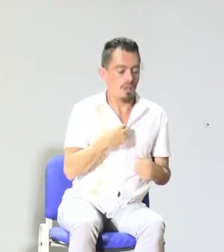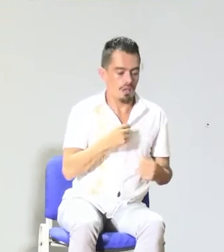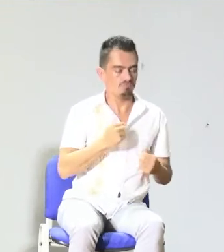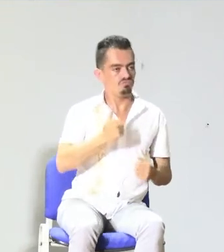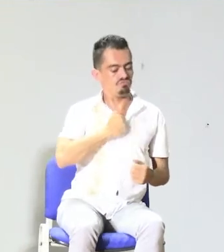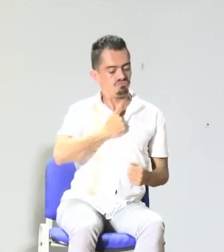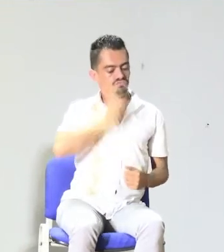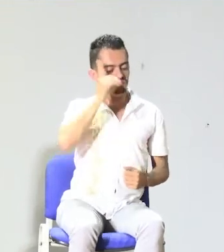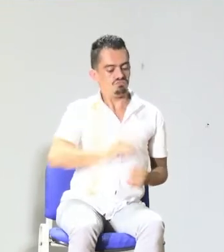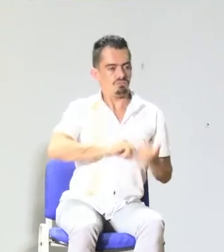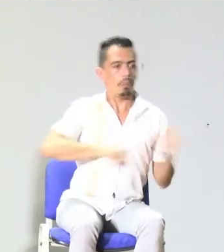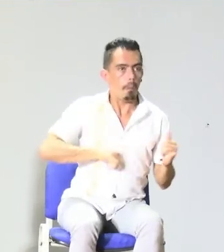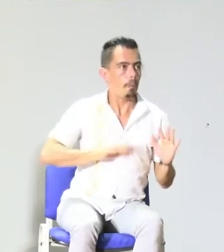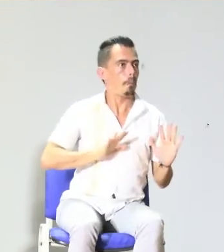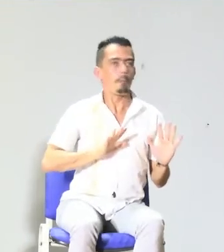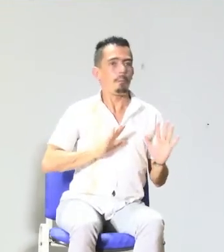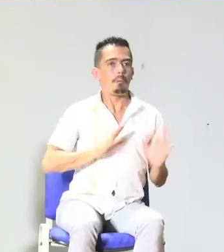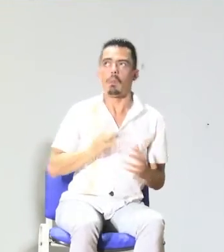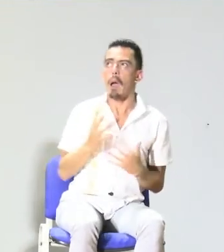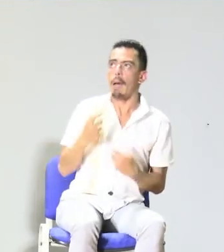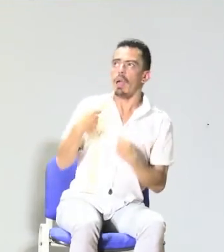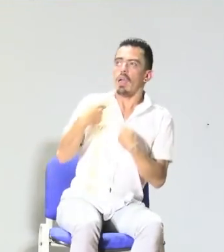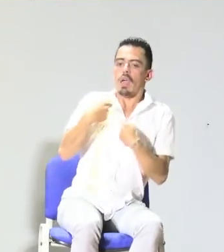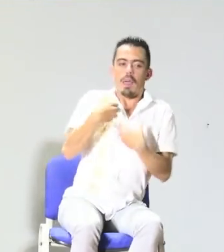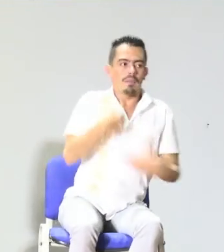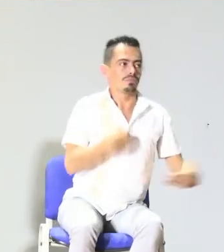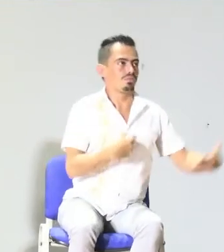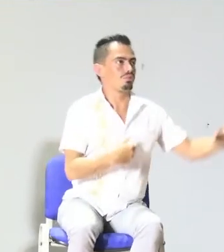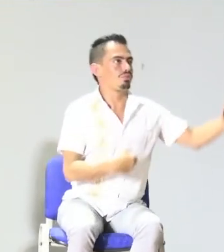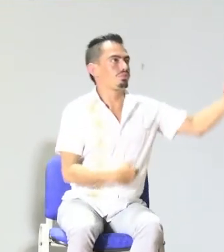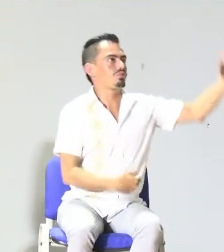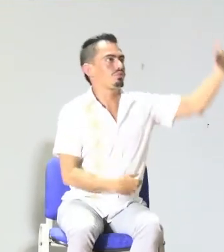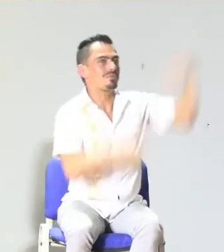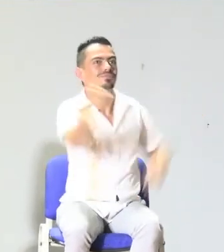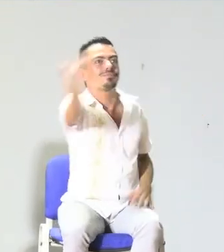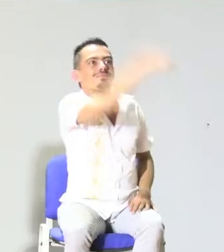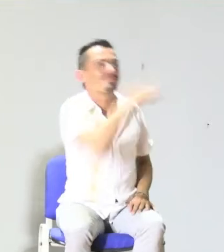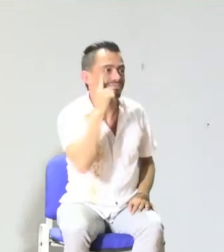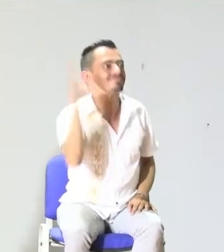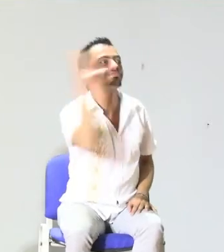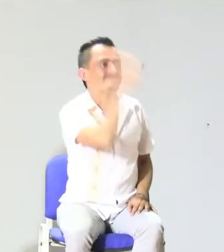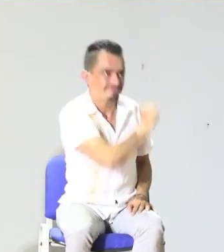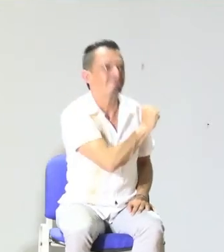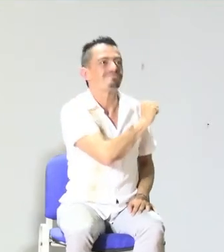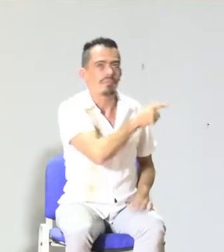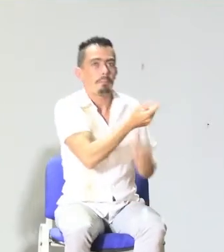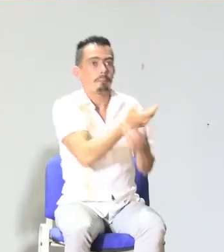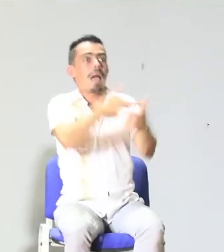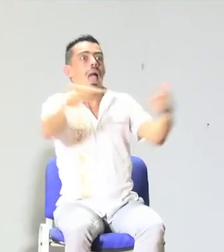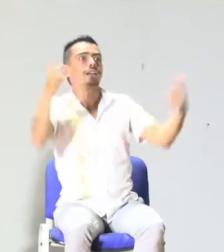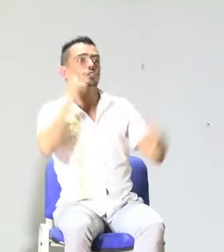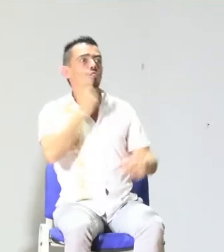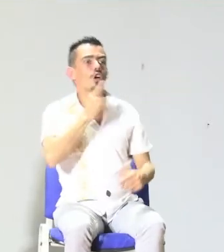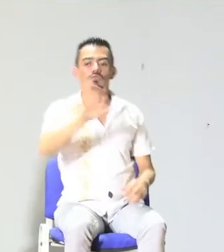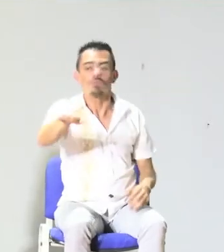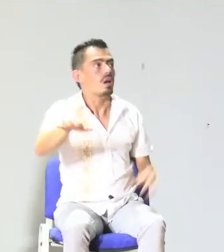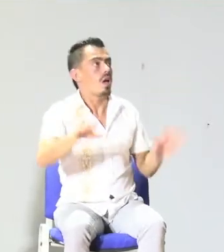ocurre algo importante porque el niño lo que está sintiendo es que en términos de autodeterminación e identidad, pues va a tener bastantes